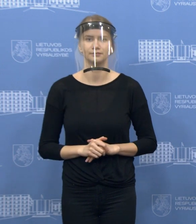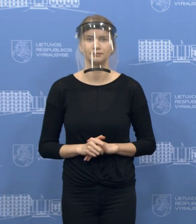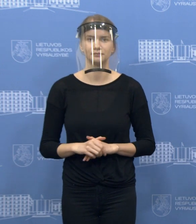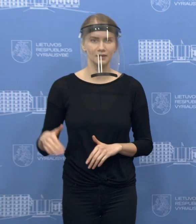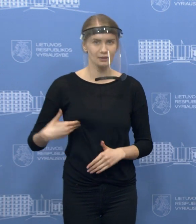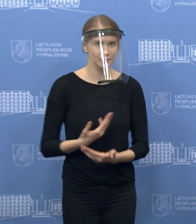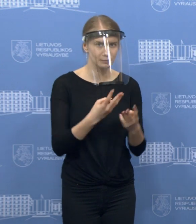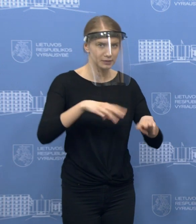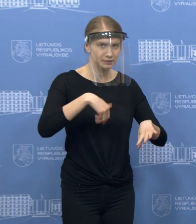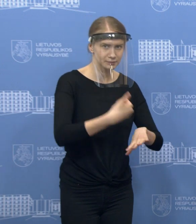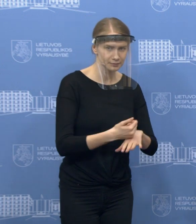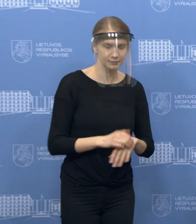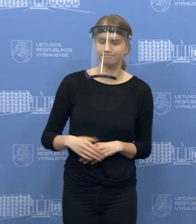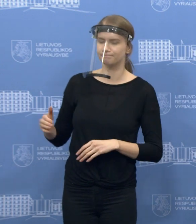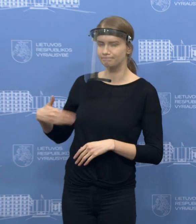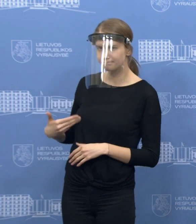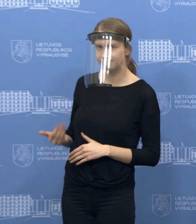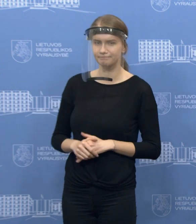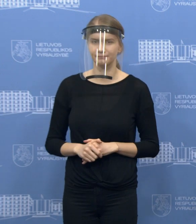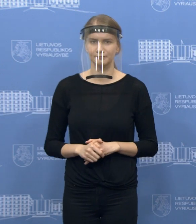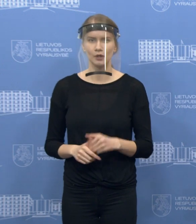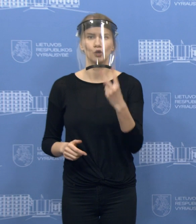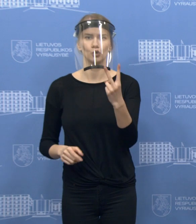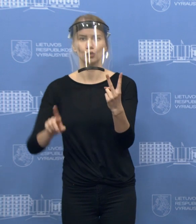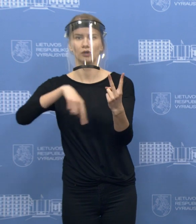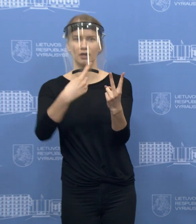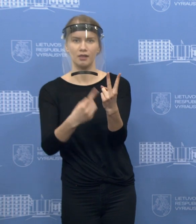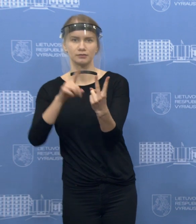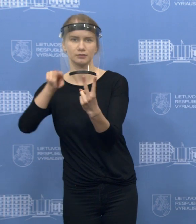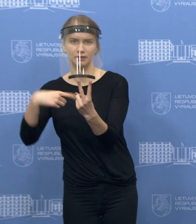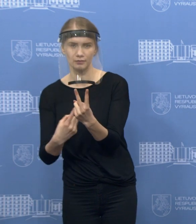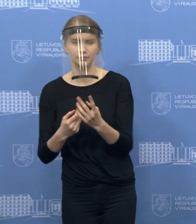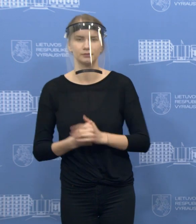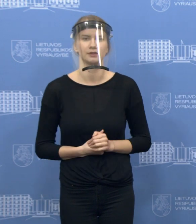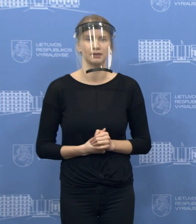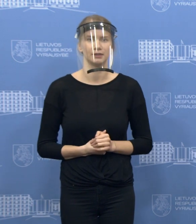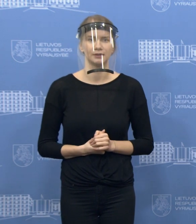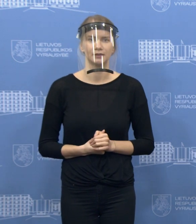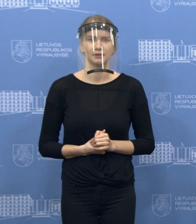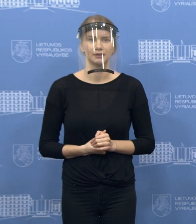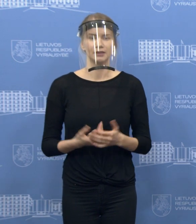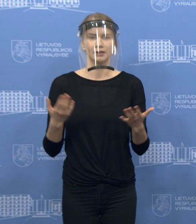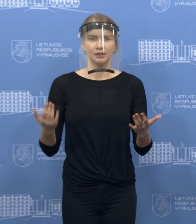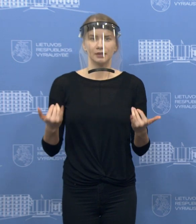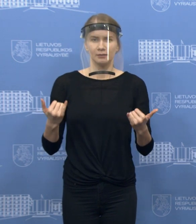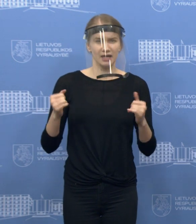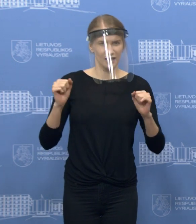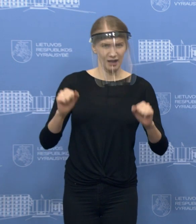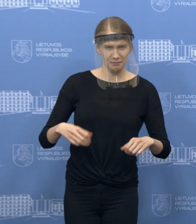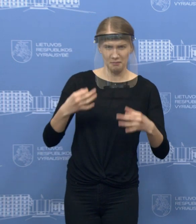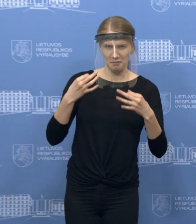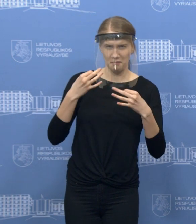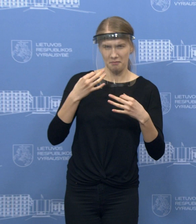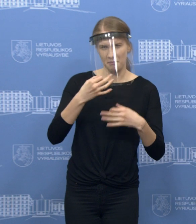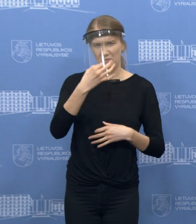Sėkiai, primjėre. Tai būtų du klausimai, vienas būtų, galbūt gali dar detalizuoti, kas konkrečiai yra šveldinamo